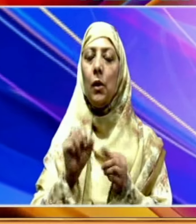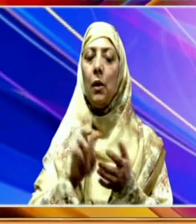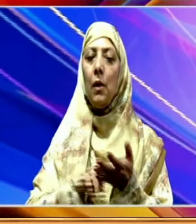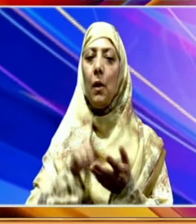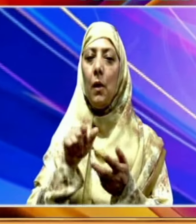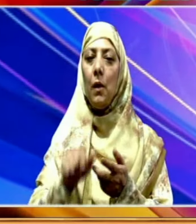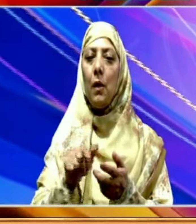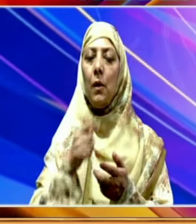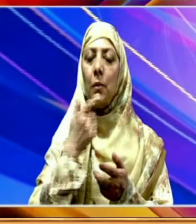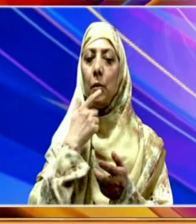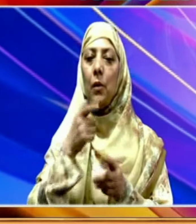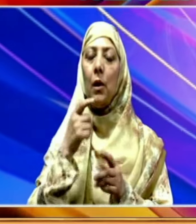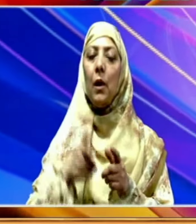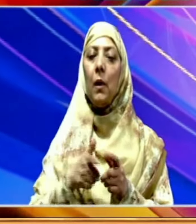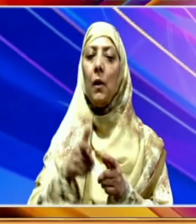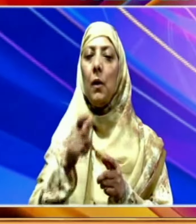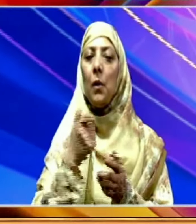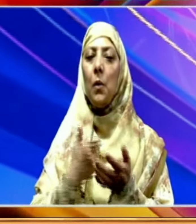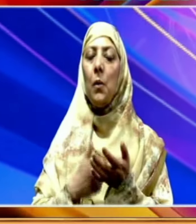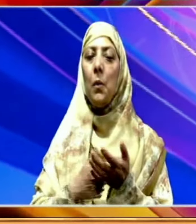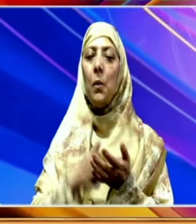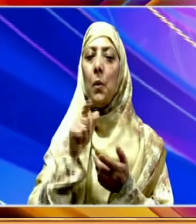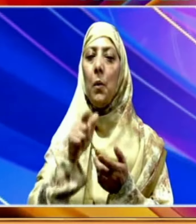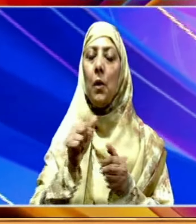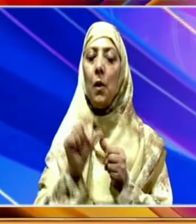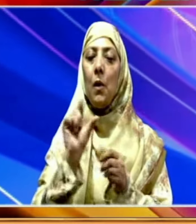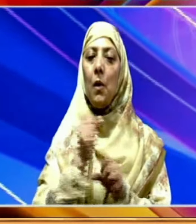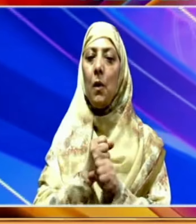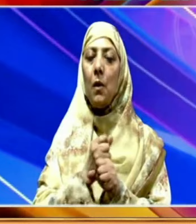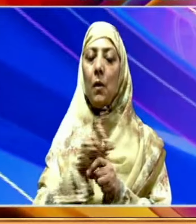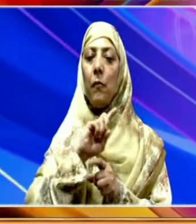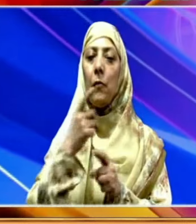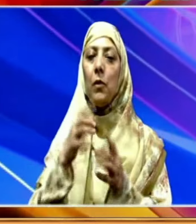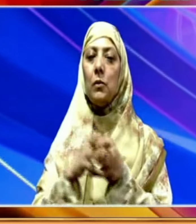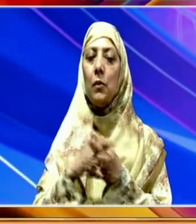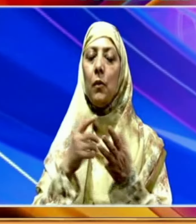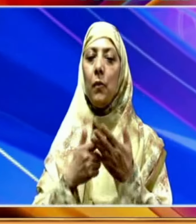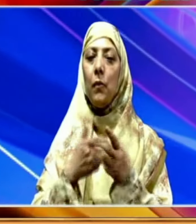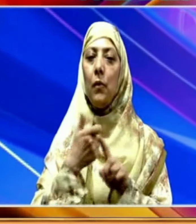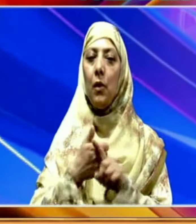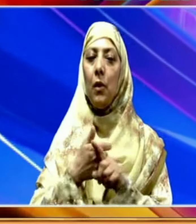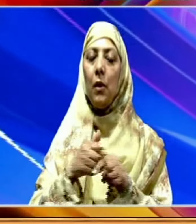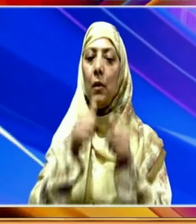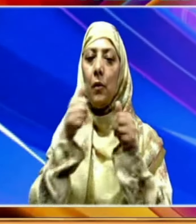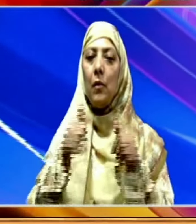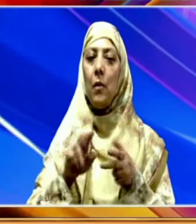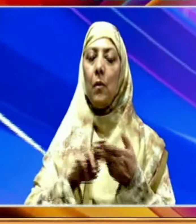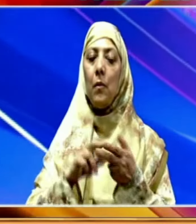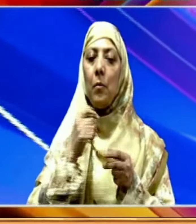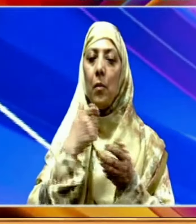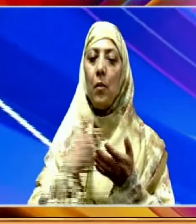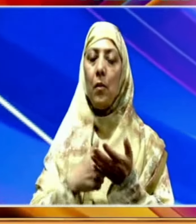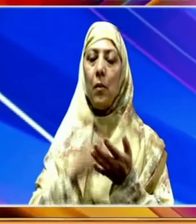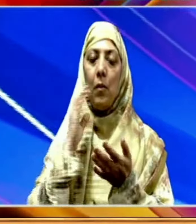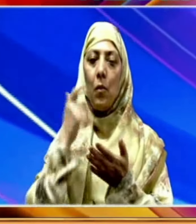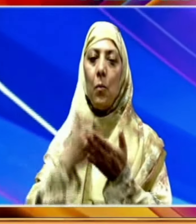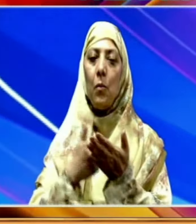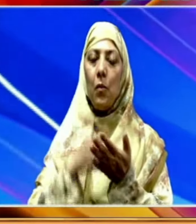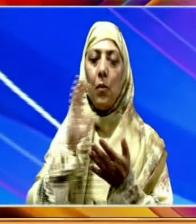کریں تاکہ کسان خدمت گھروں کو اگست کے پہلے ہفتے کے مقررہ وقت تک فعال بنایا جا سکے